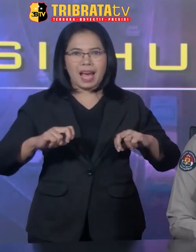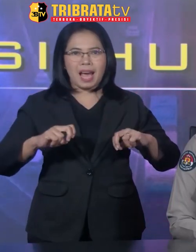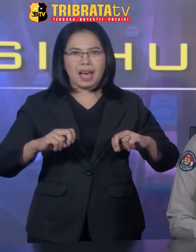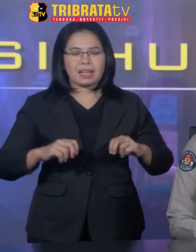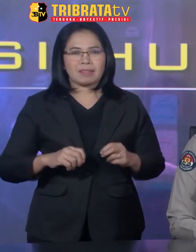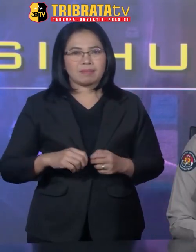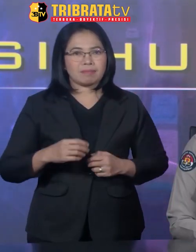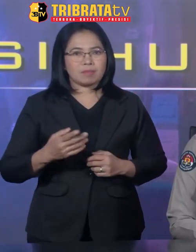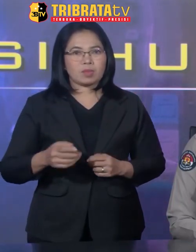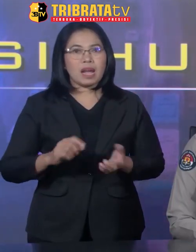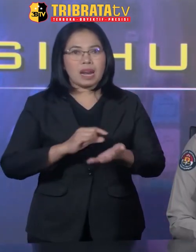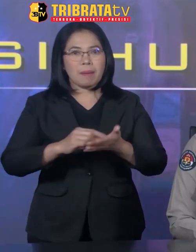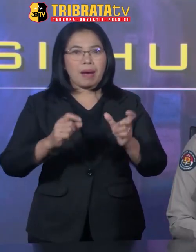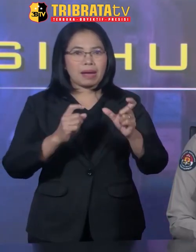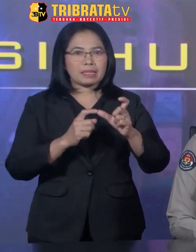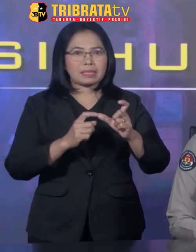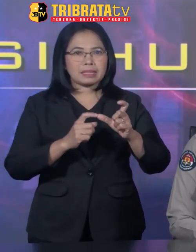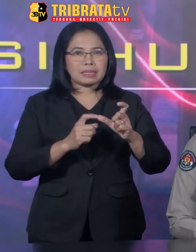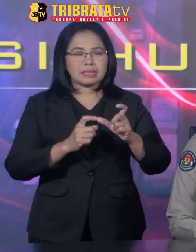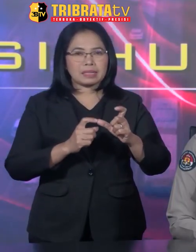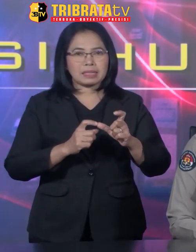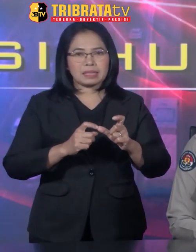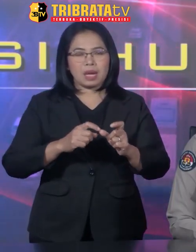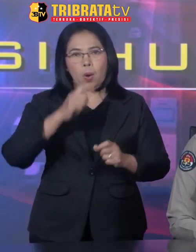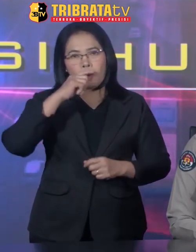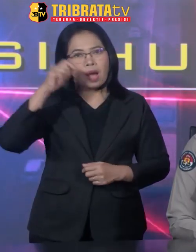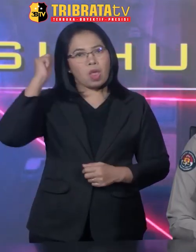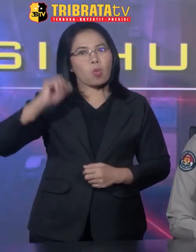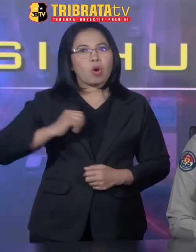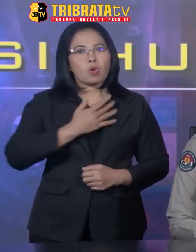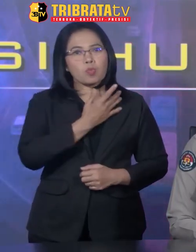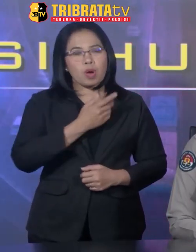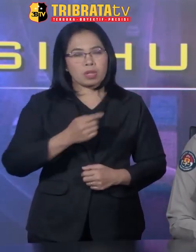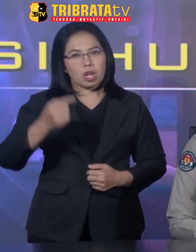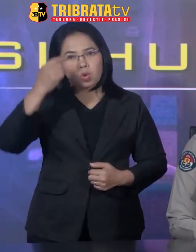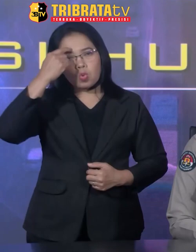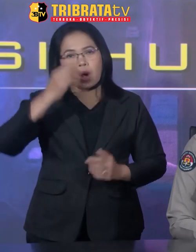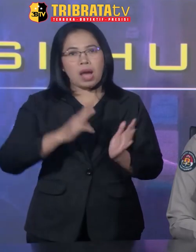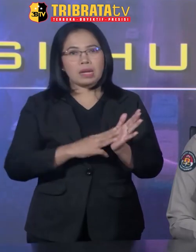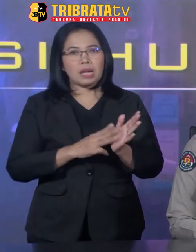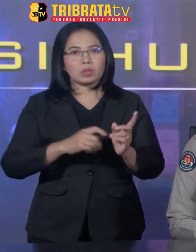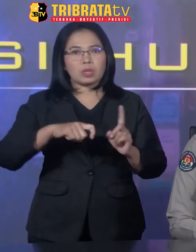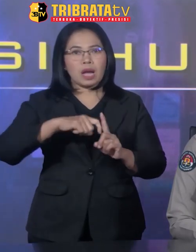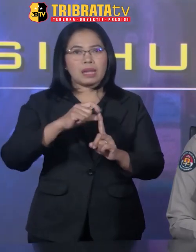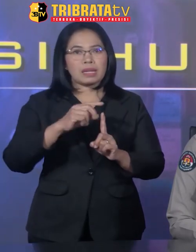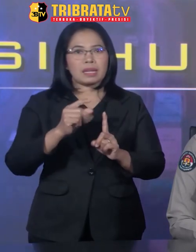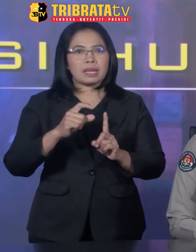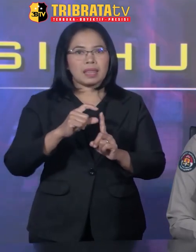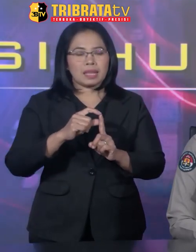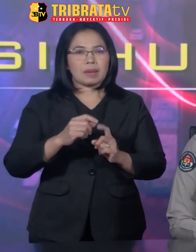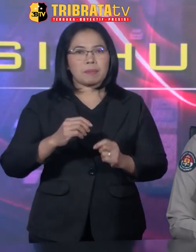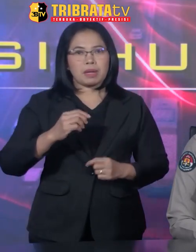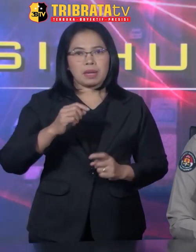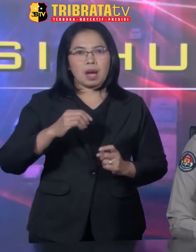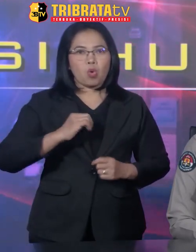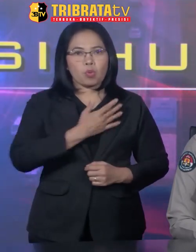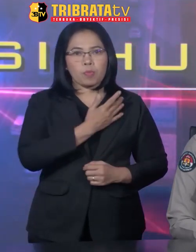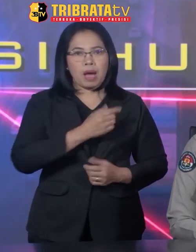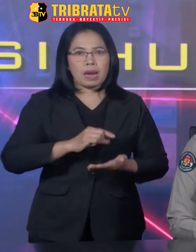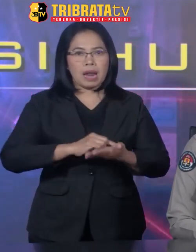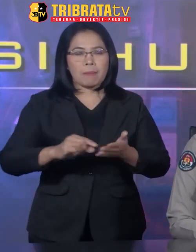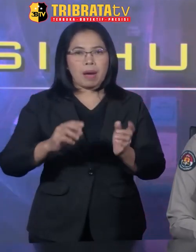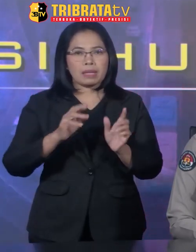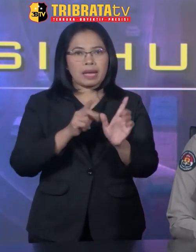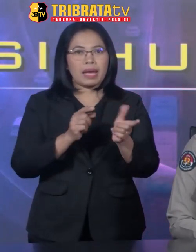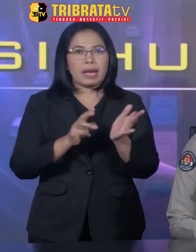terhadap Saudara S selaku orang tua korban atas dugaan kasus KDRT kepada korban yaitu Saudari